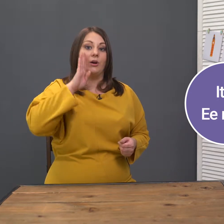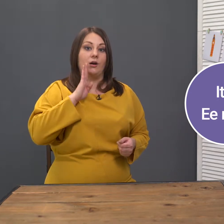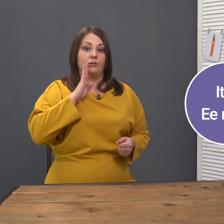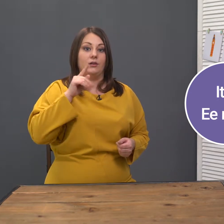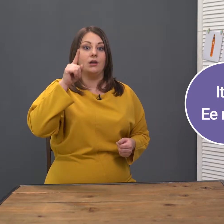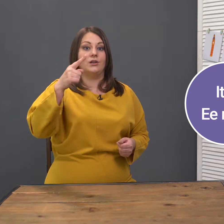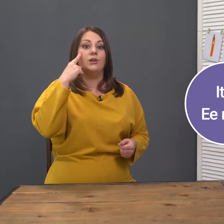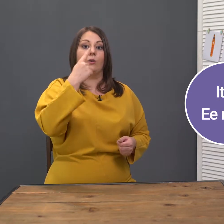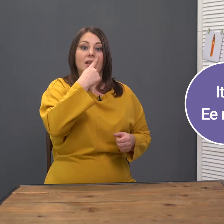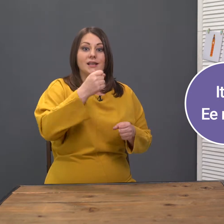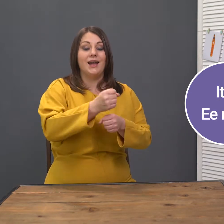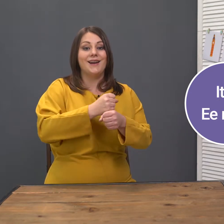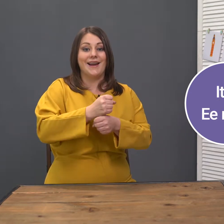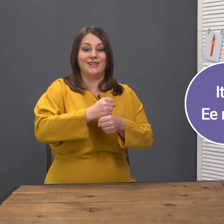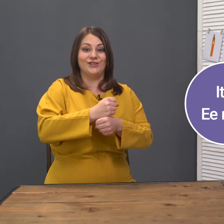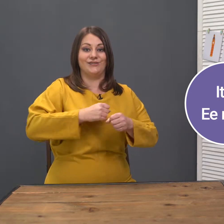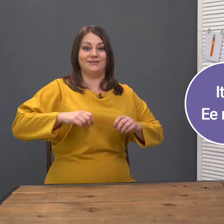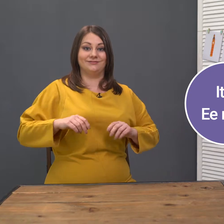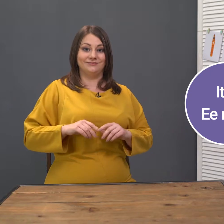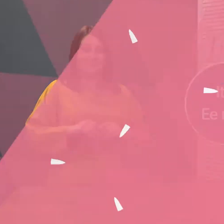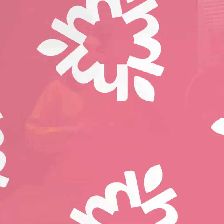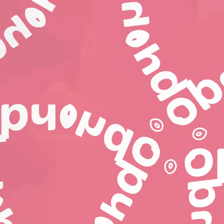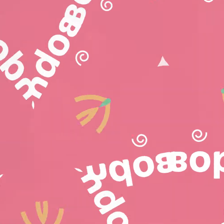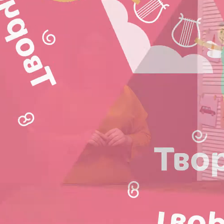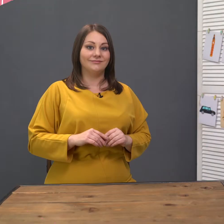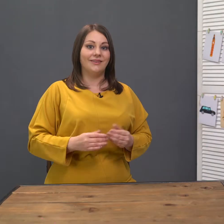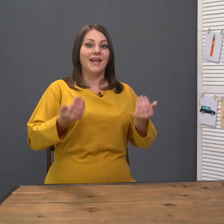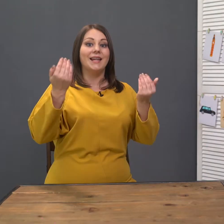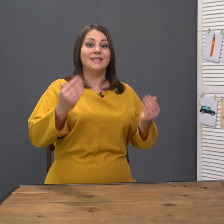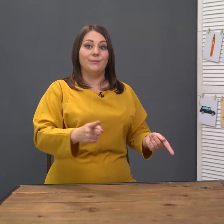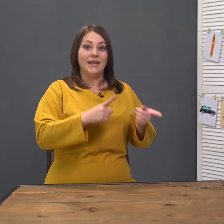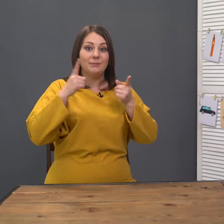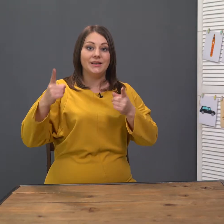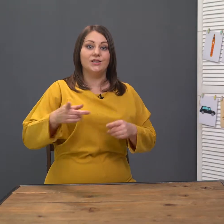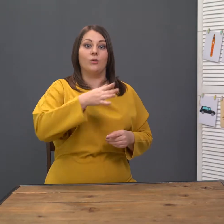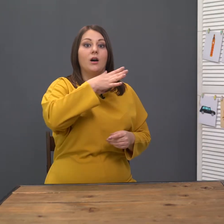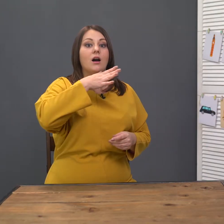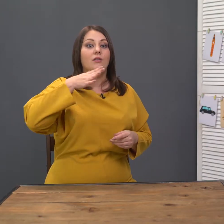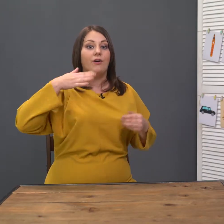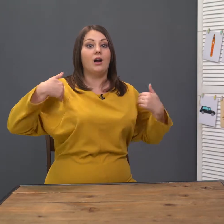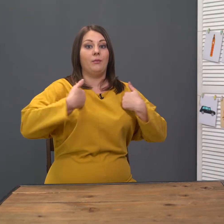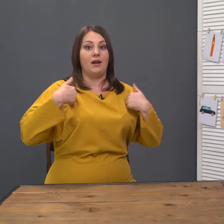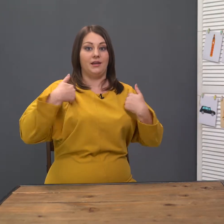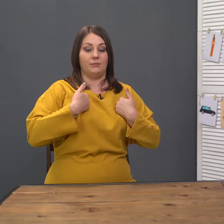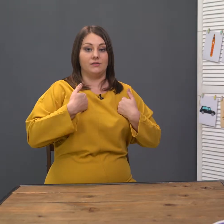brown. Ее глаза коричневые. Теперь перейдем к farm animals.